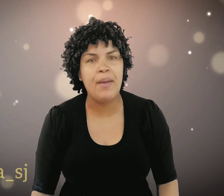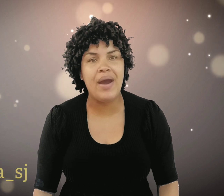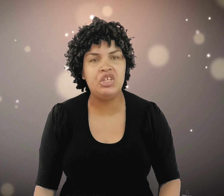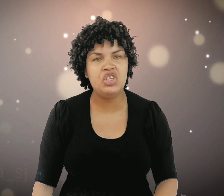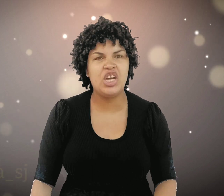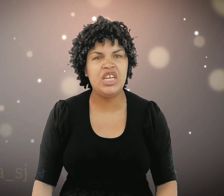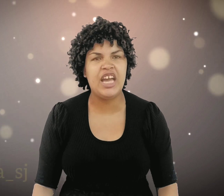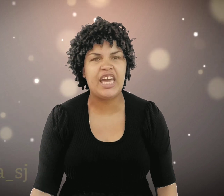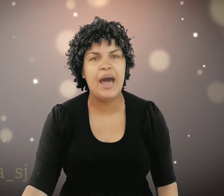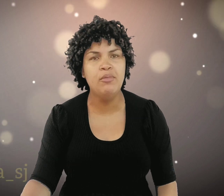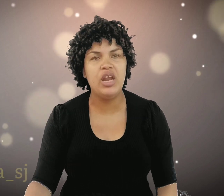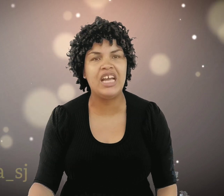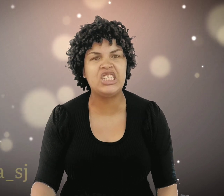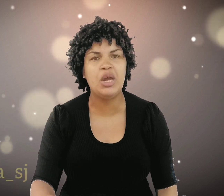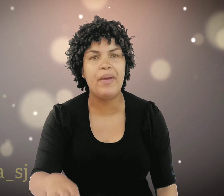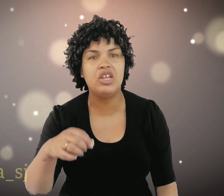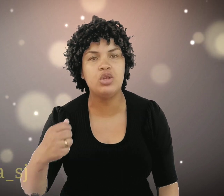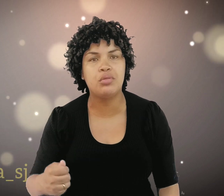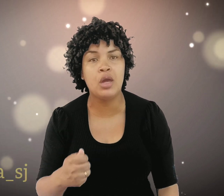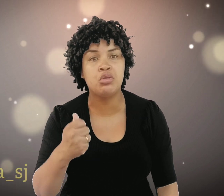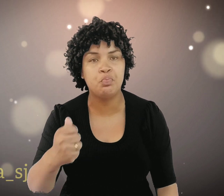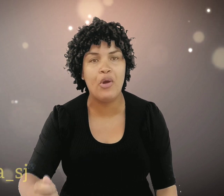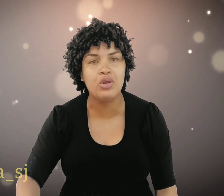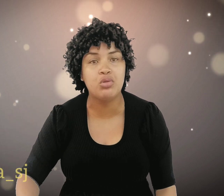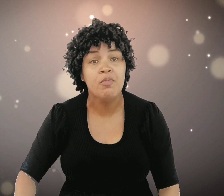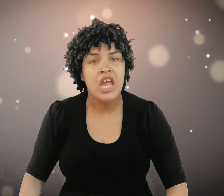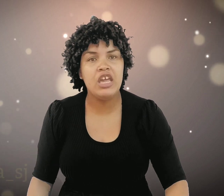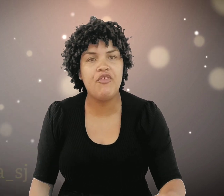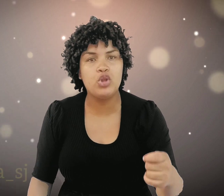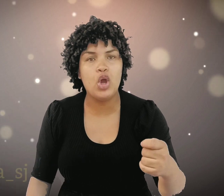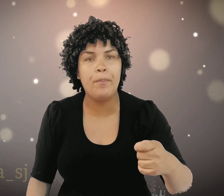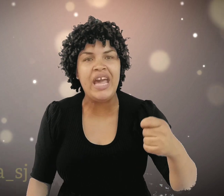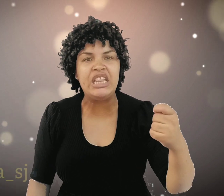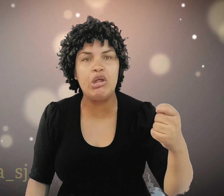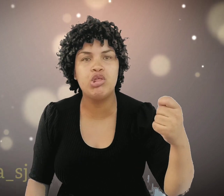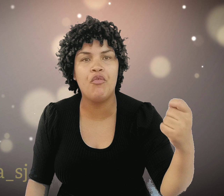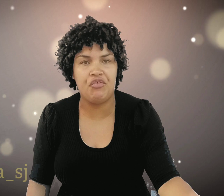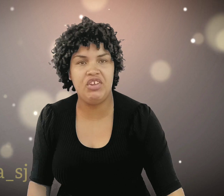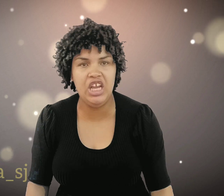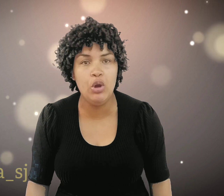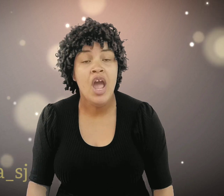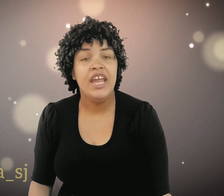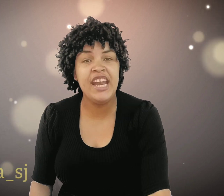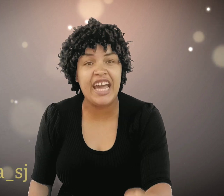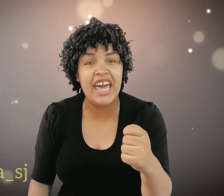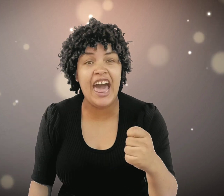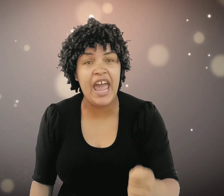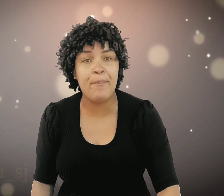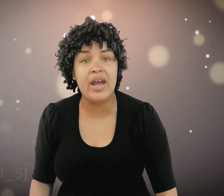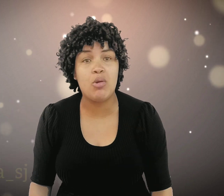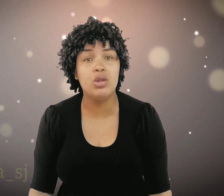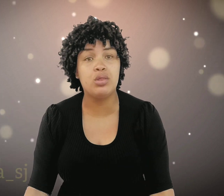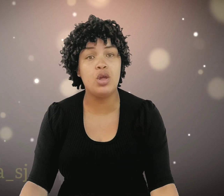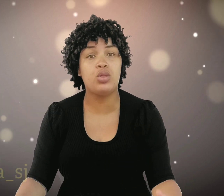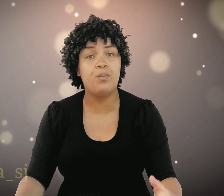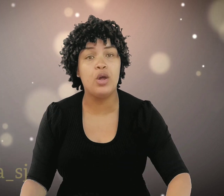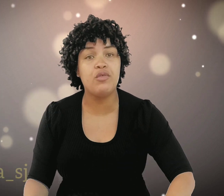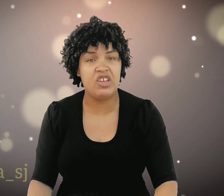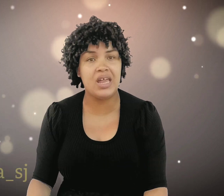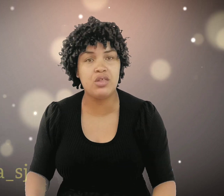imagine aí. Aquela mulher já tinha perdido seu esposo. E voltou a perder o seu filho. E naquela época quando se o esposo vinha se